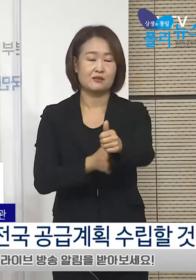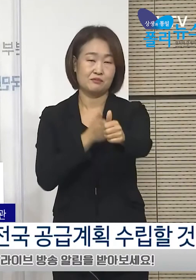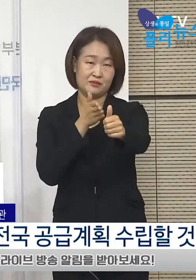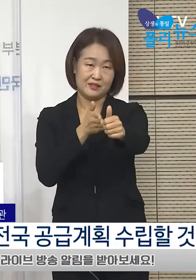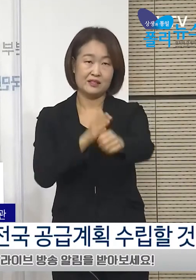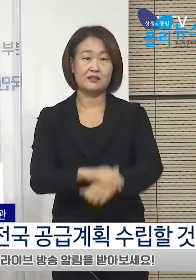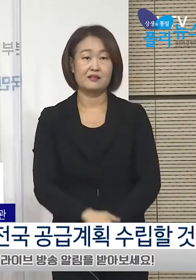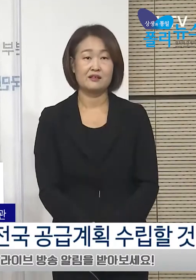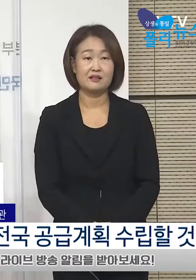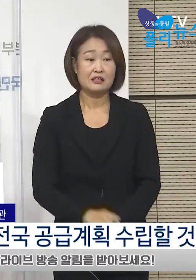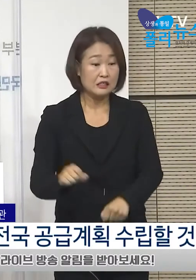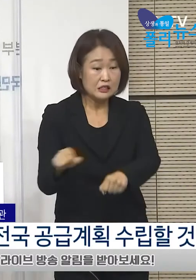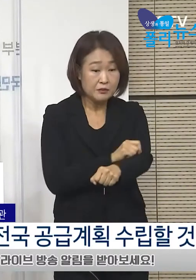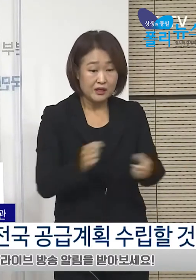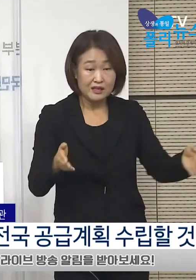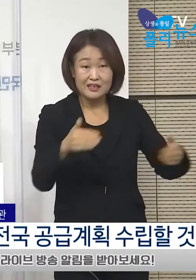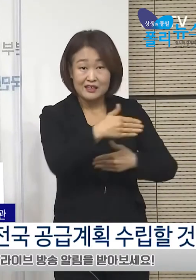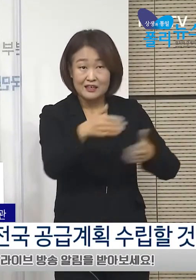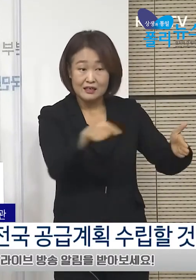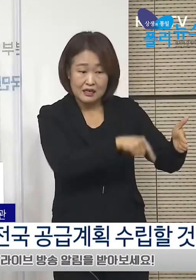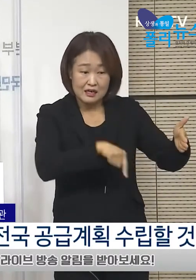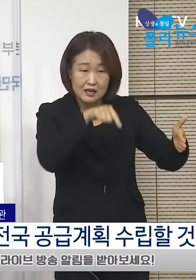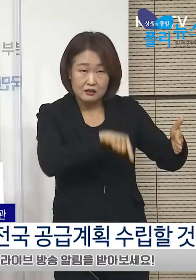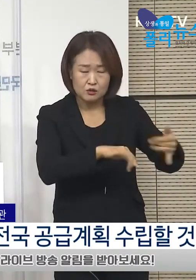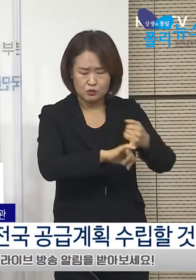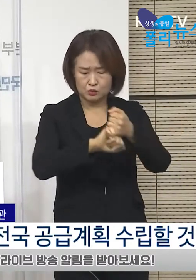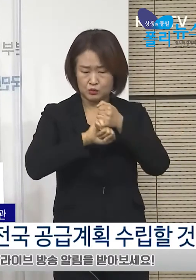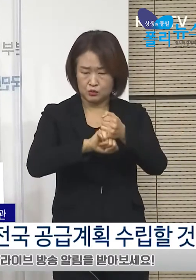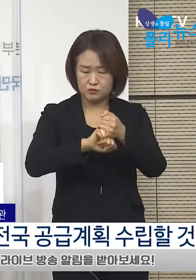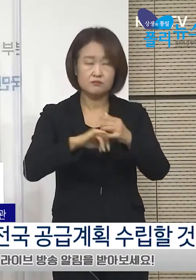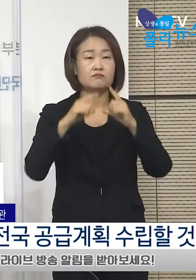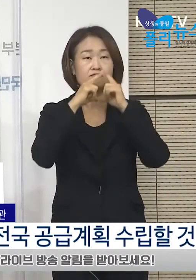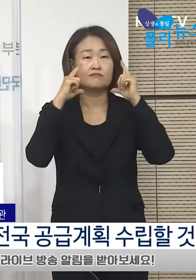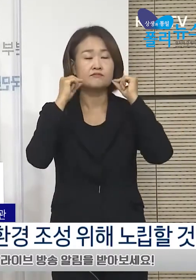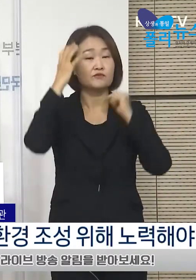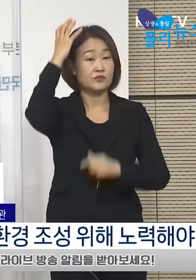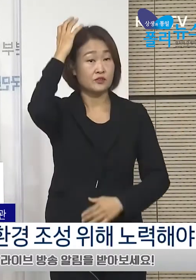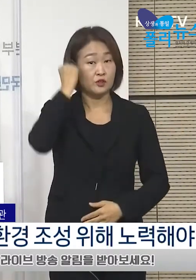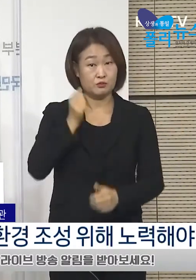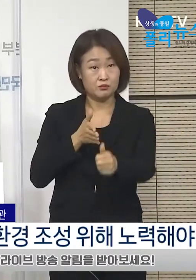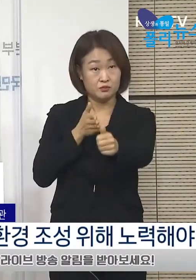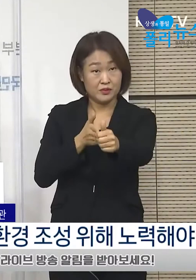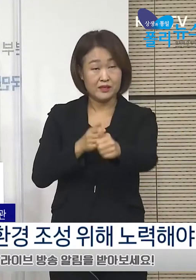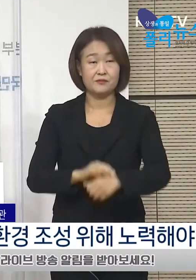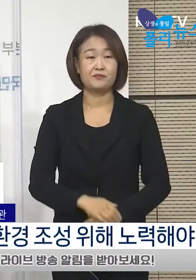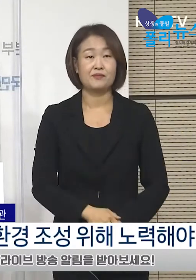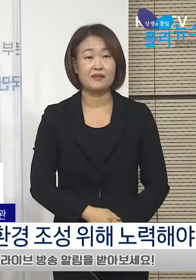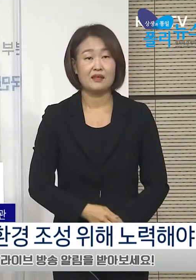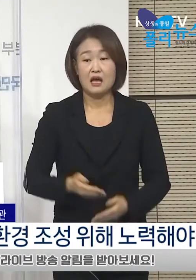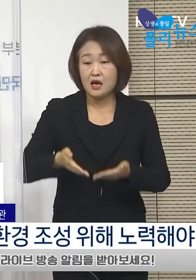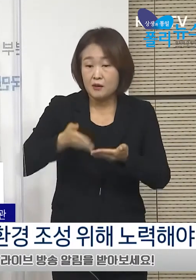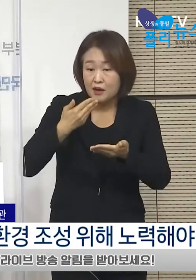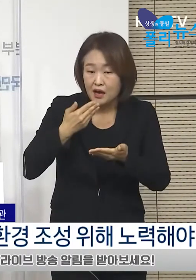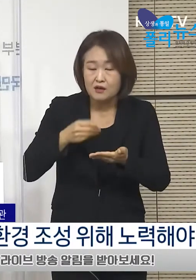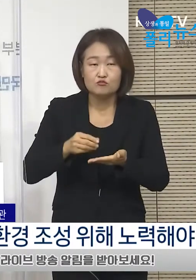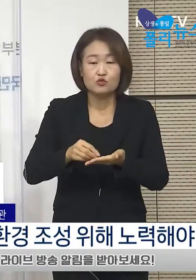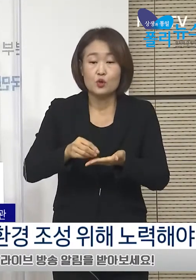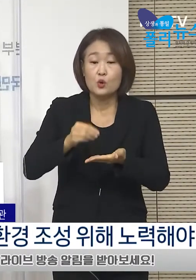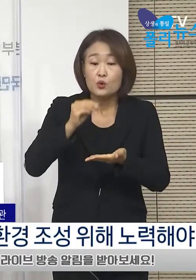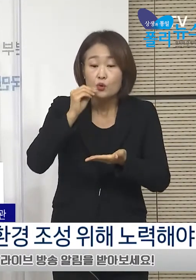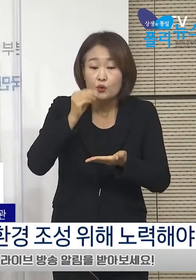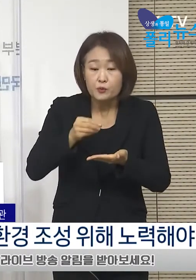특히 실내에서는 마스크가 필수라는 점을 기억하시고 식사나 음료를 드실 때를